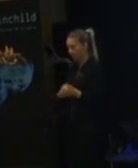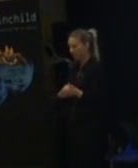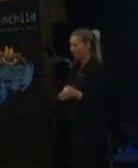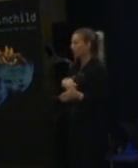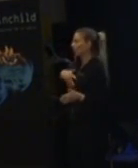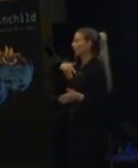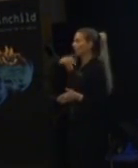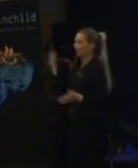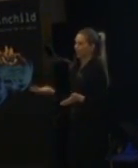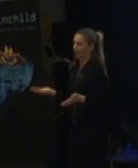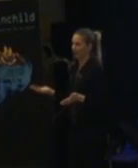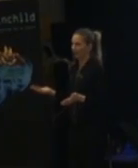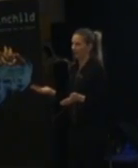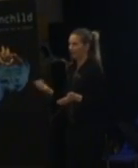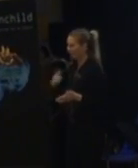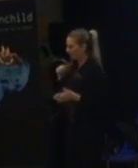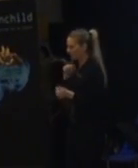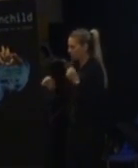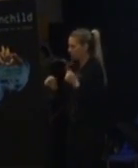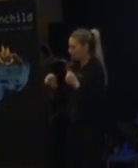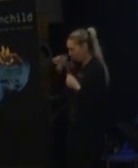Så att vi inte stoppar upp dem där.